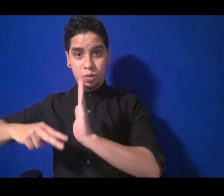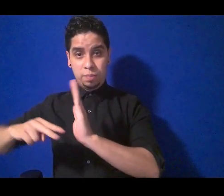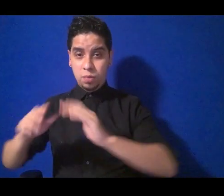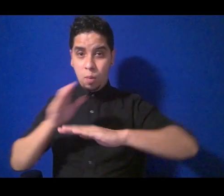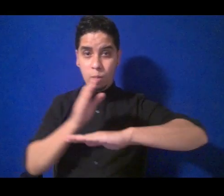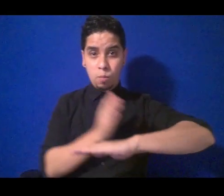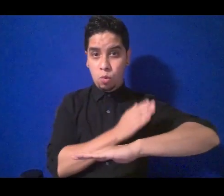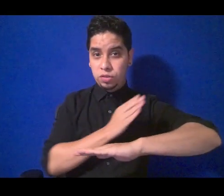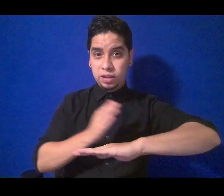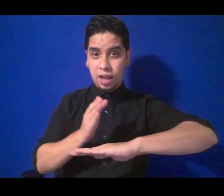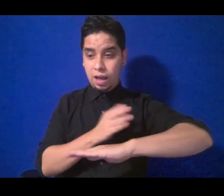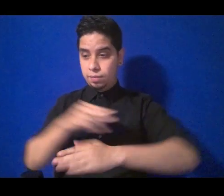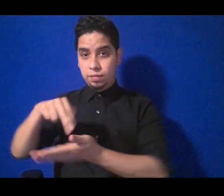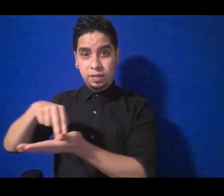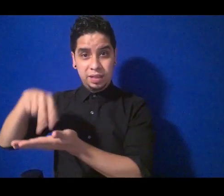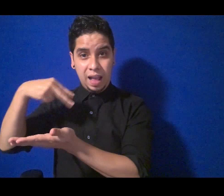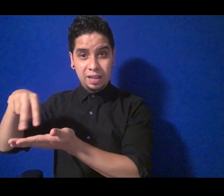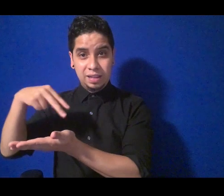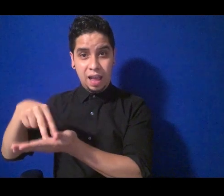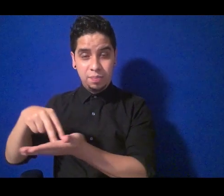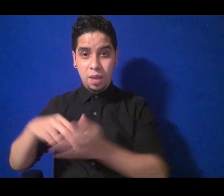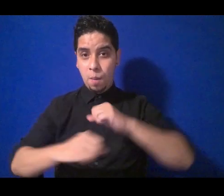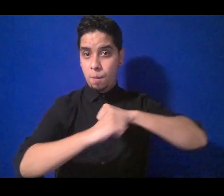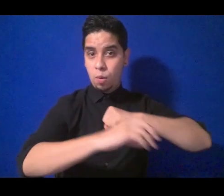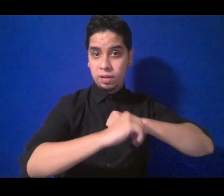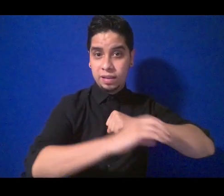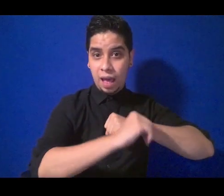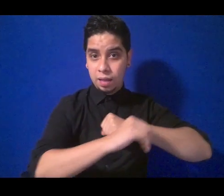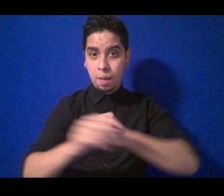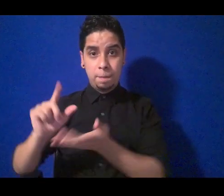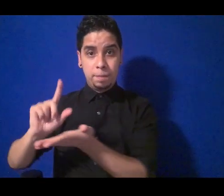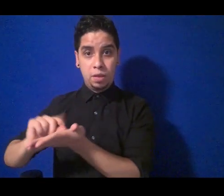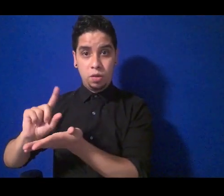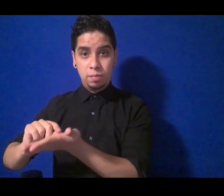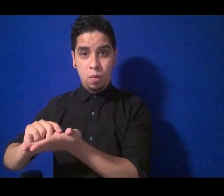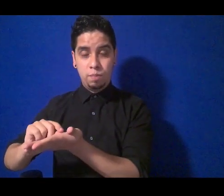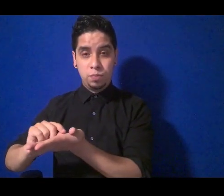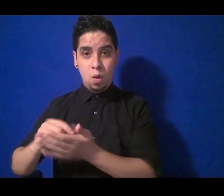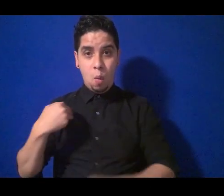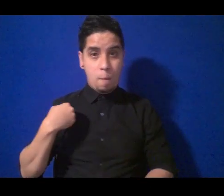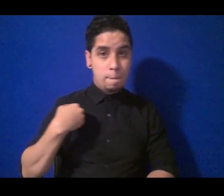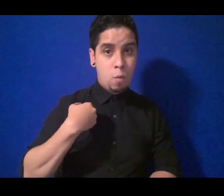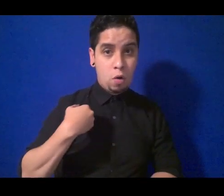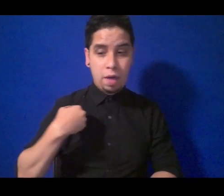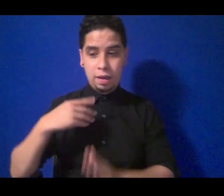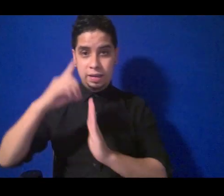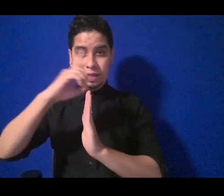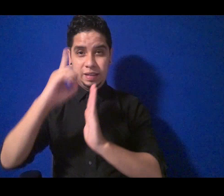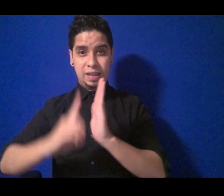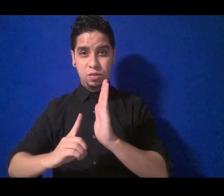música, danza publicidad periodismo moda y diseño apoya